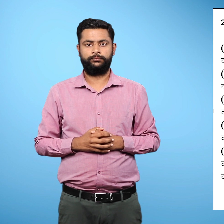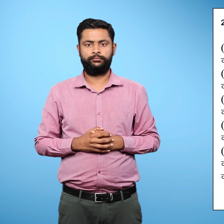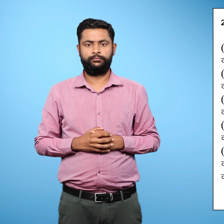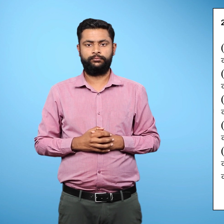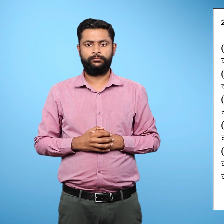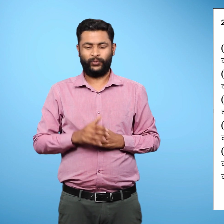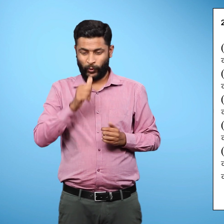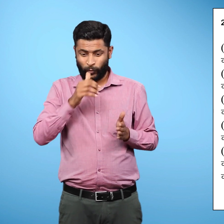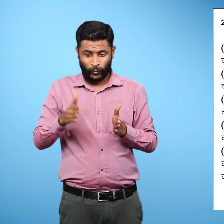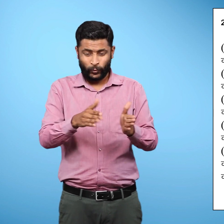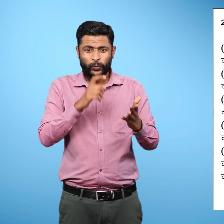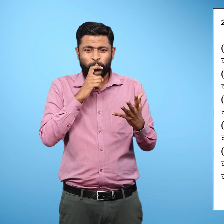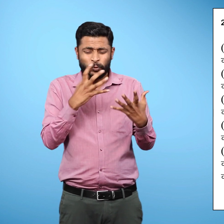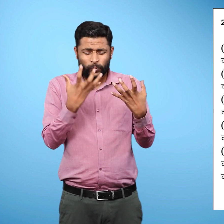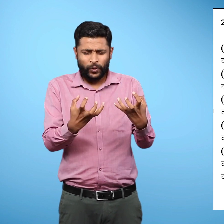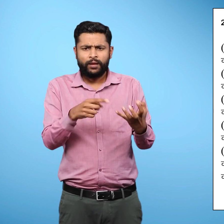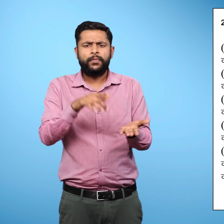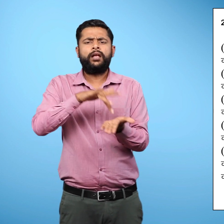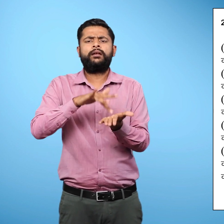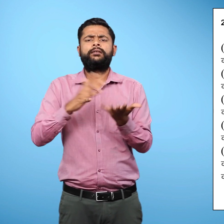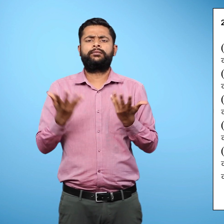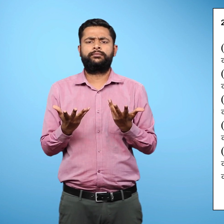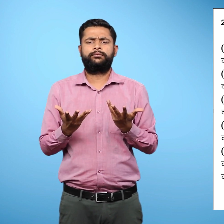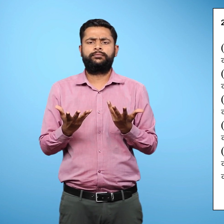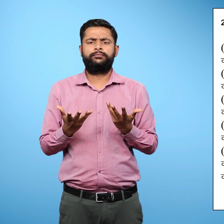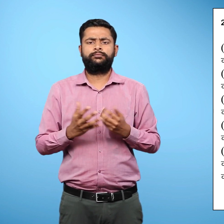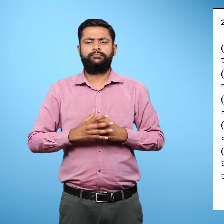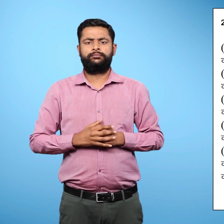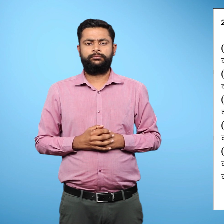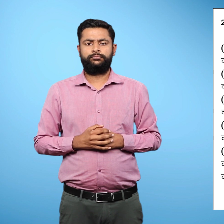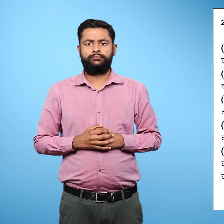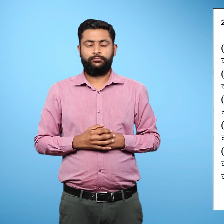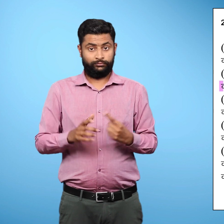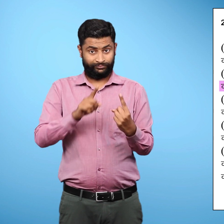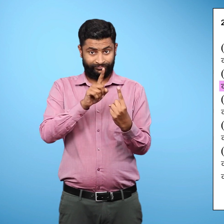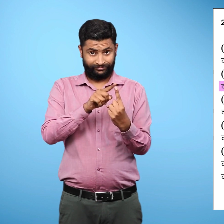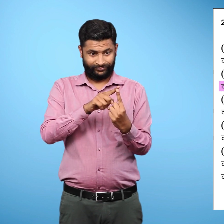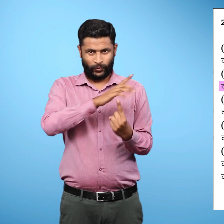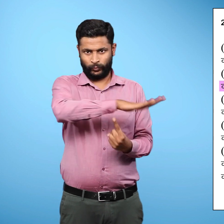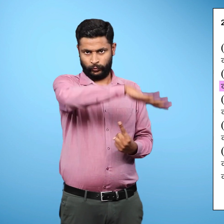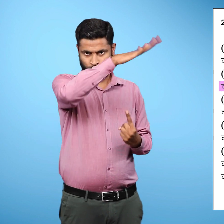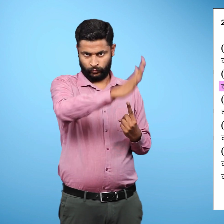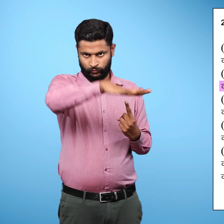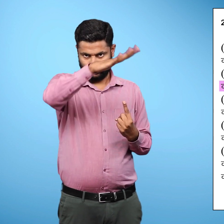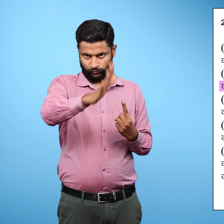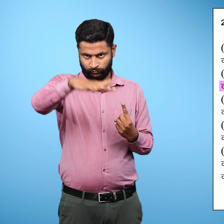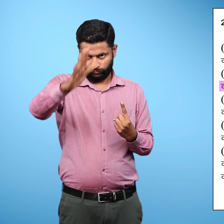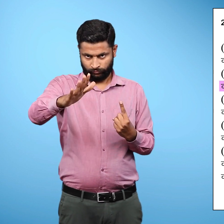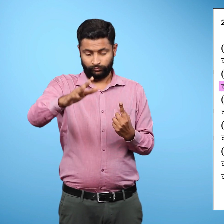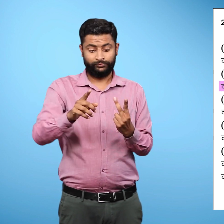हिमानी कहां पाई जाती हैं? क, परवतों में ख,